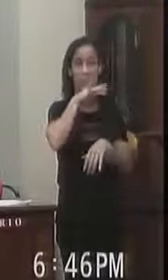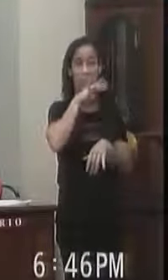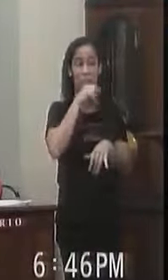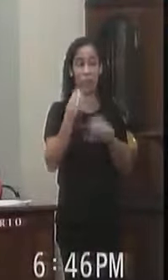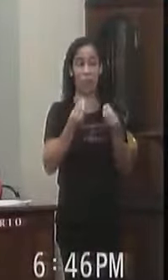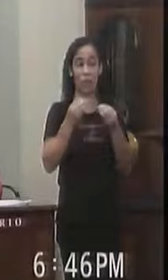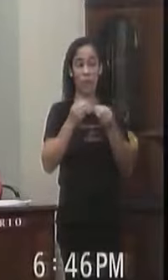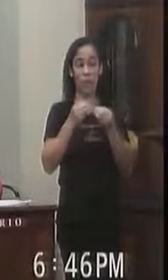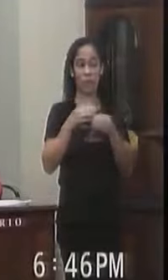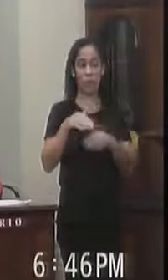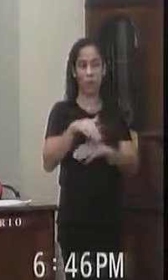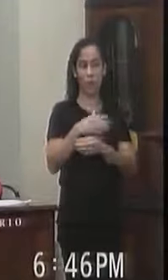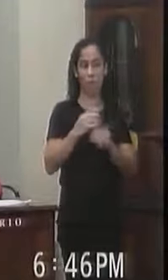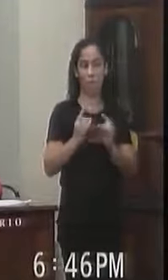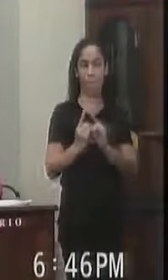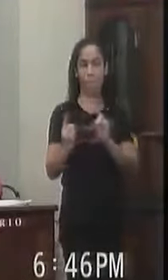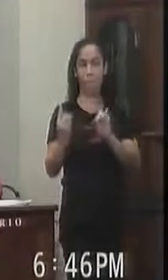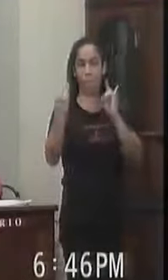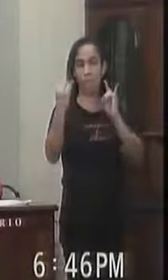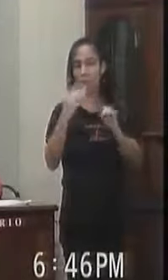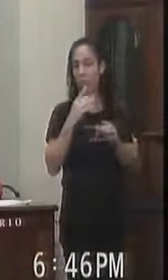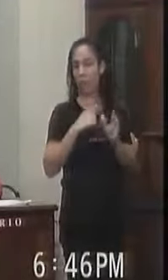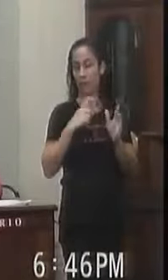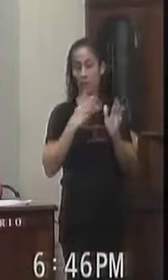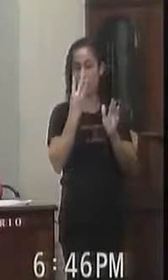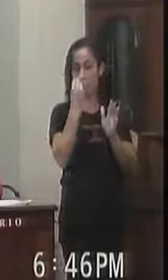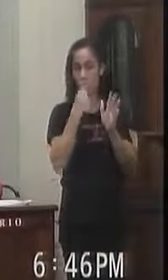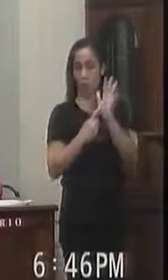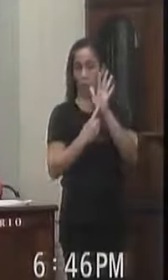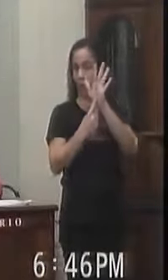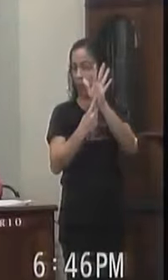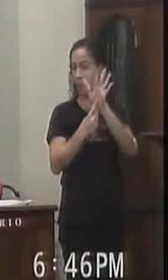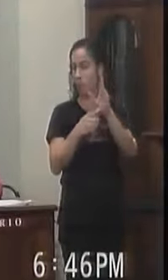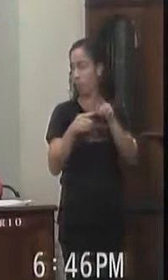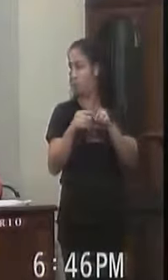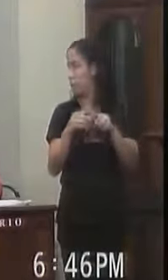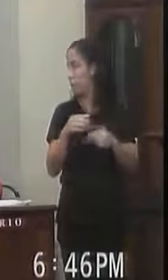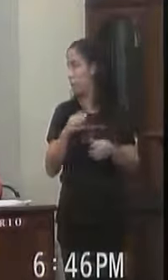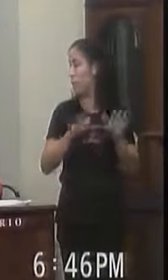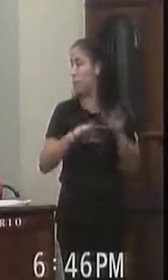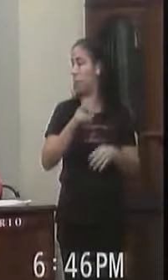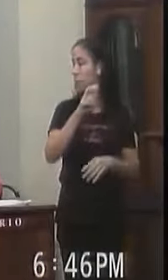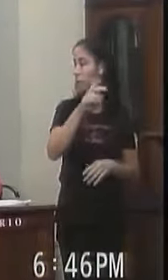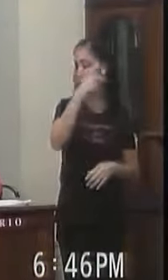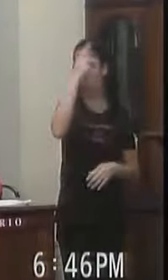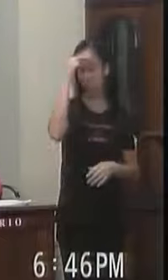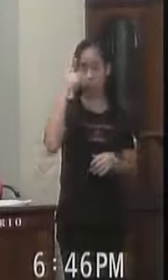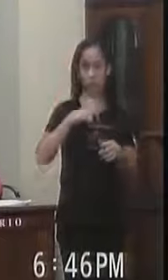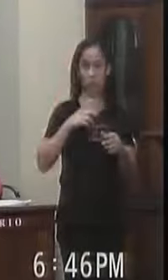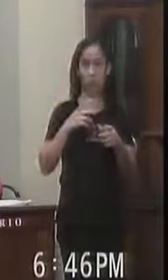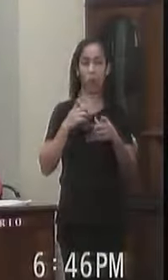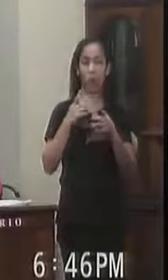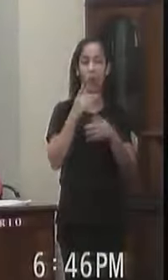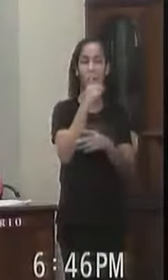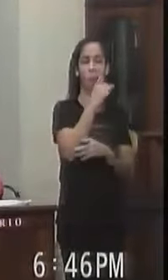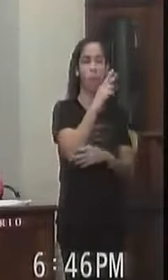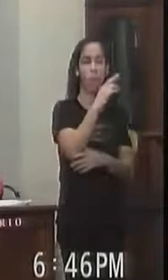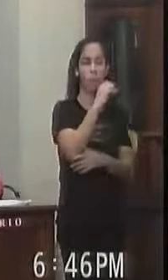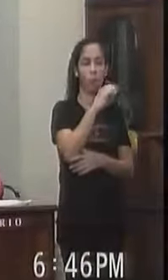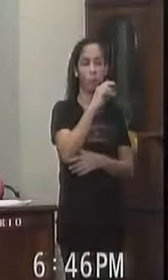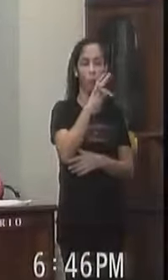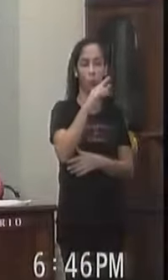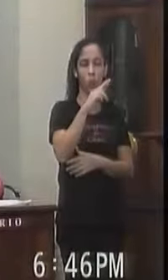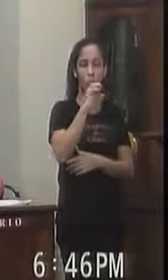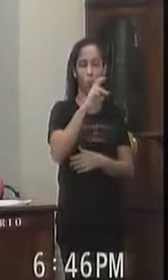situação atual Da única ponte existente Ver fotos Está em anexo Afetando os 5 produtores rurais Que estão com dificuldades Com o aumento De seus produtos